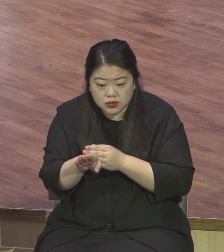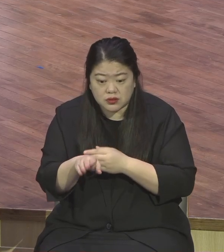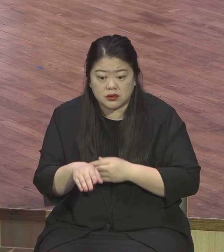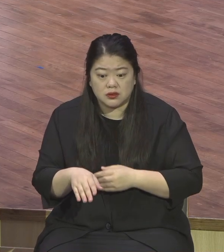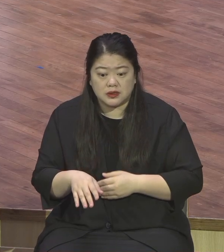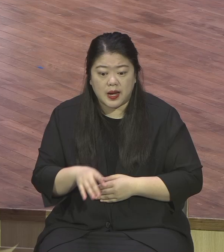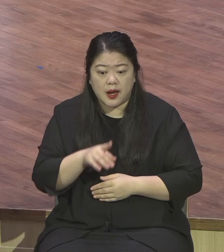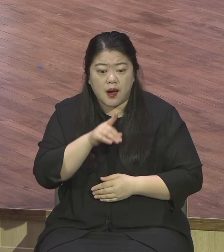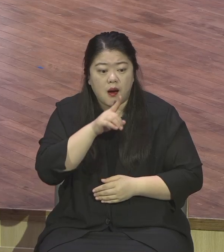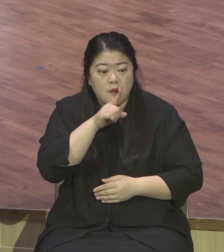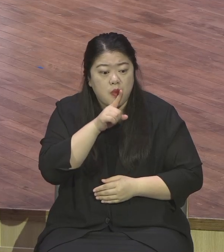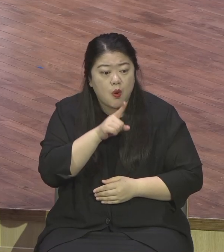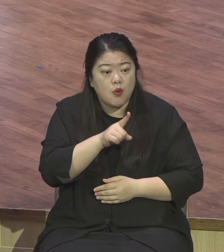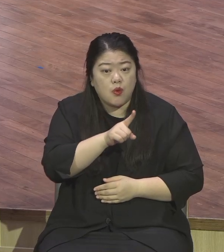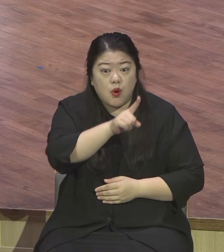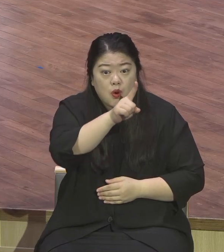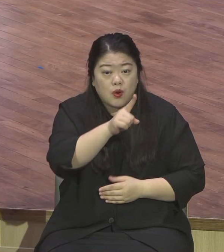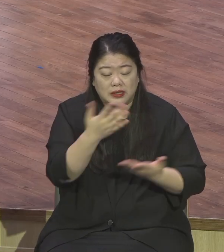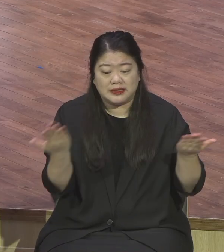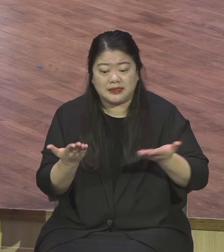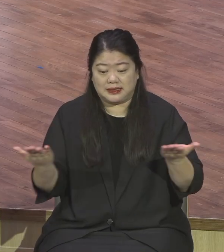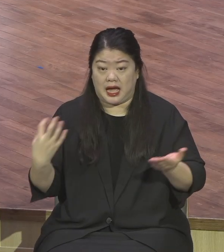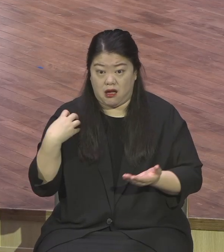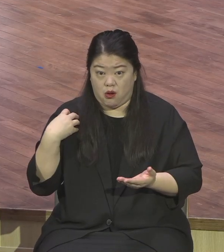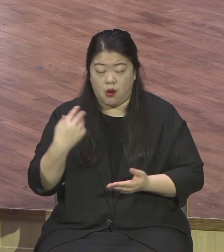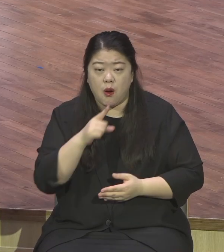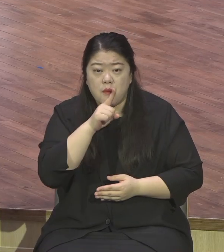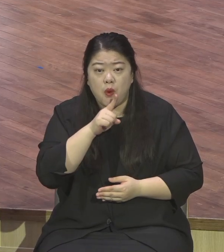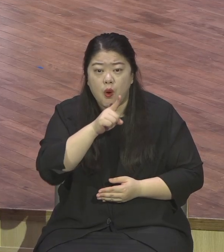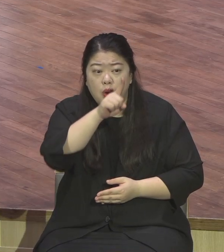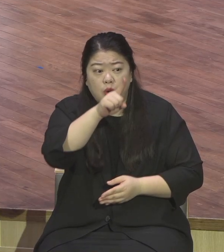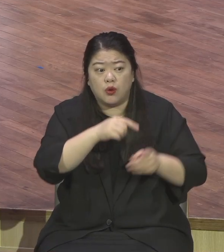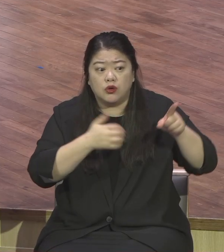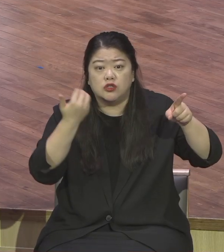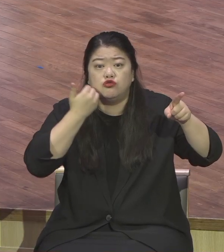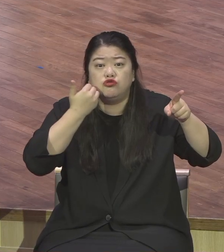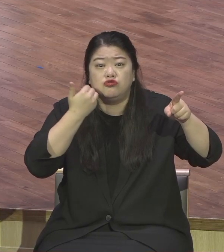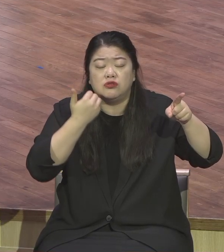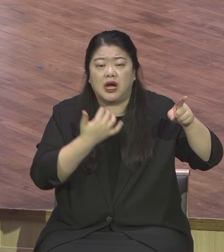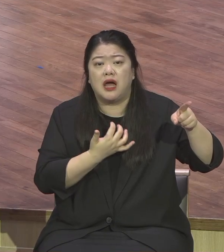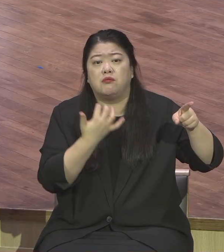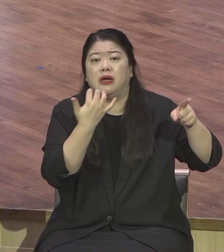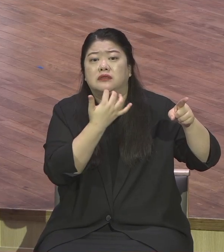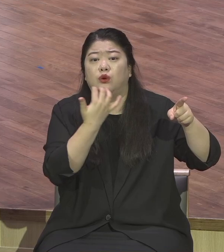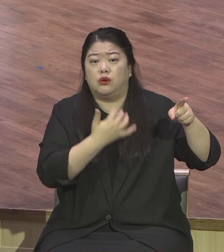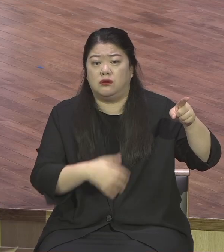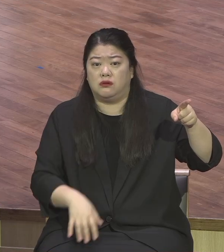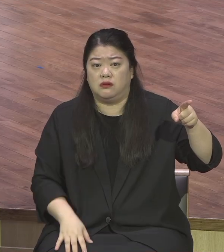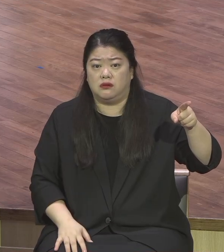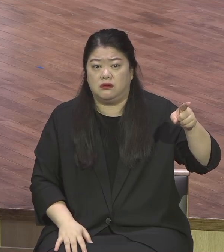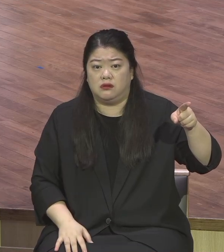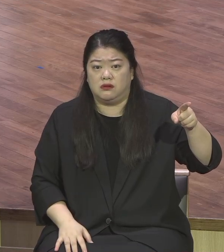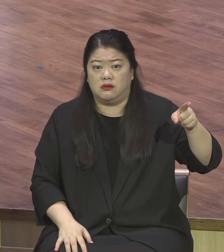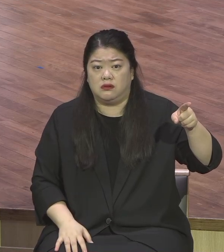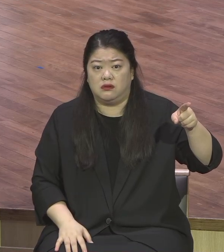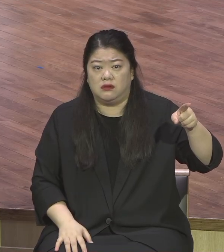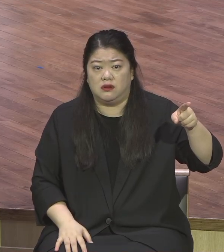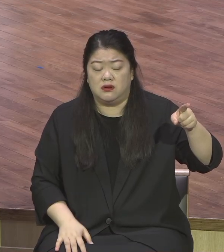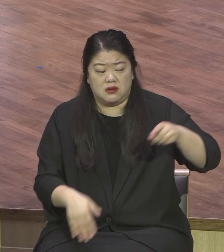그러니까 날마다 죽노라 날마다 날마다 안 죽으면 성인들 못 받으니까 날마다 죽지